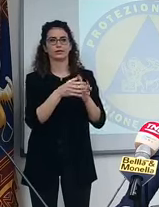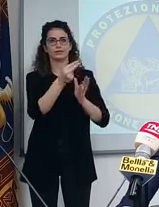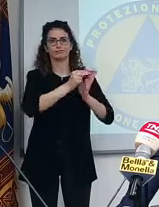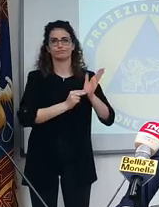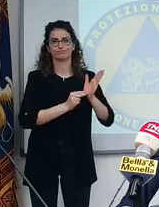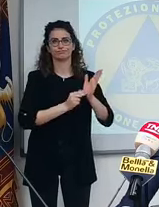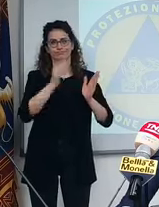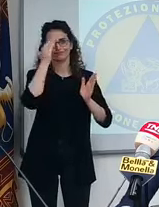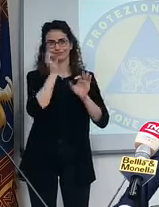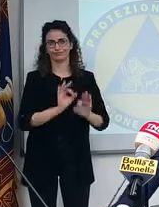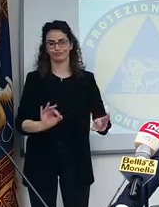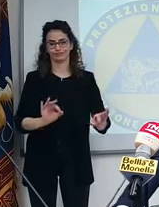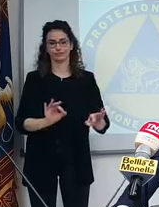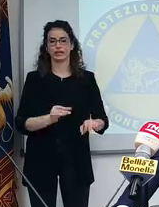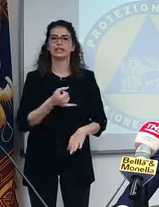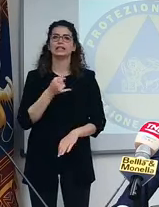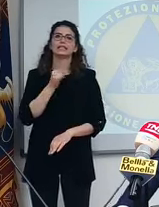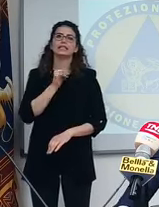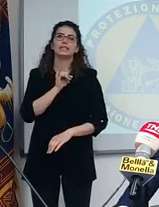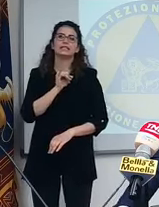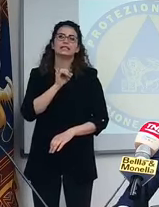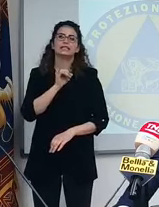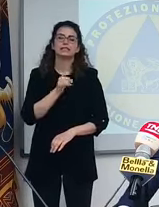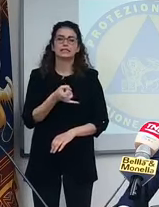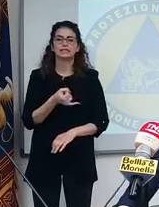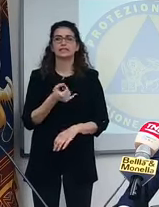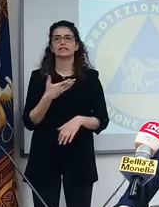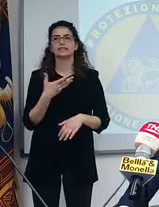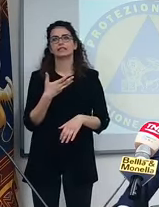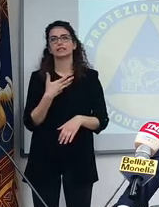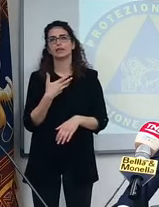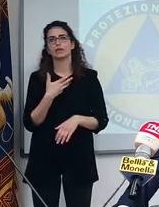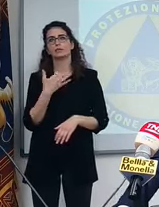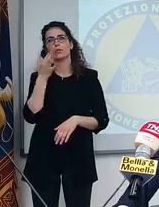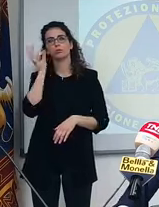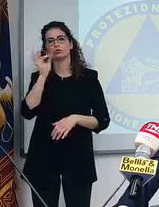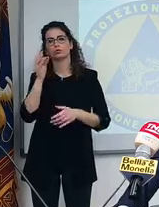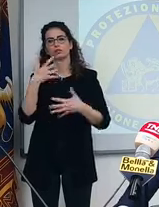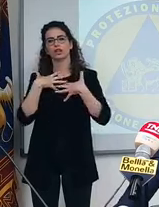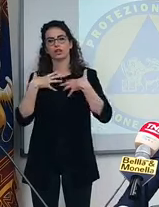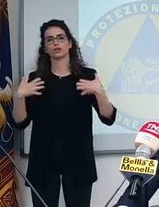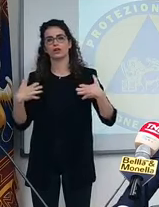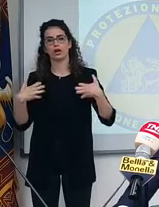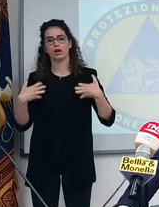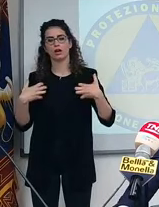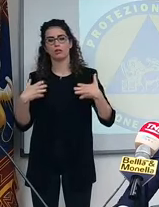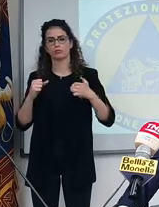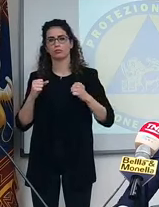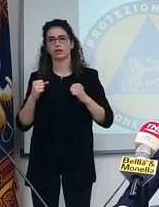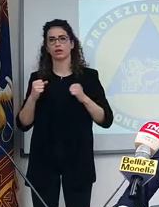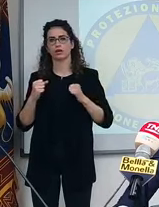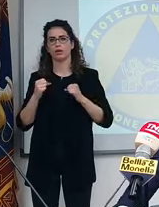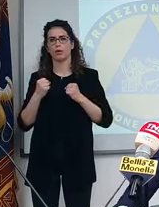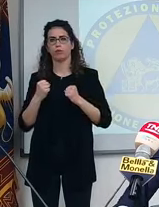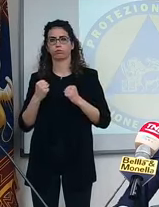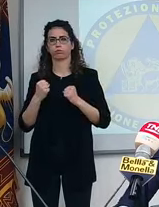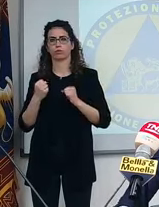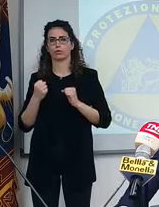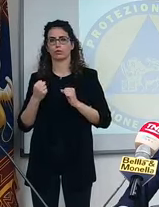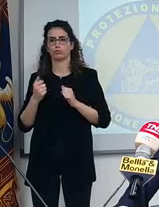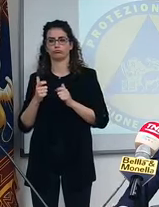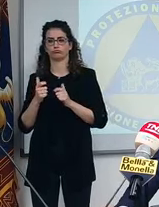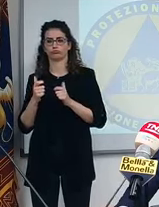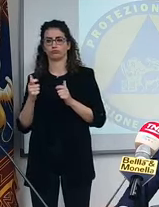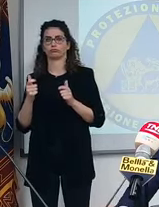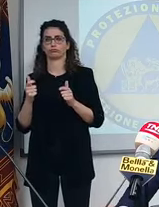ascoltate. Sì, ma soprattutto, può... Cioè, dal punto di vista scientifico, si può essere anche più estremi. Ma poi ci vuole